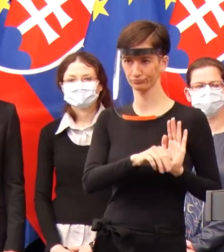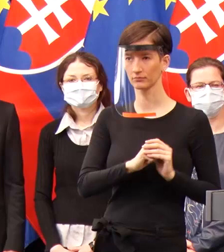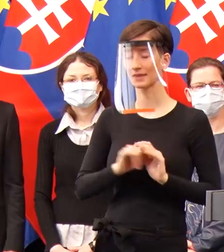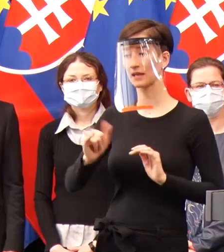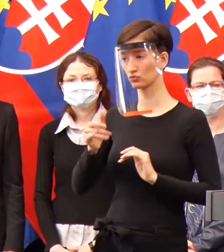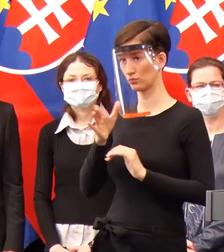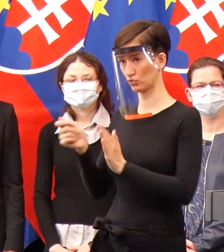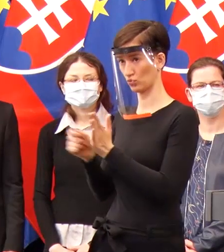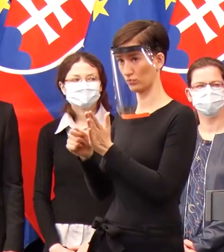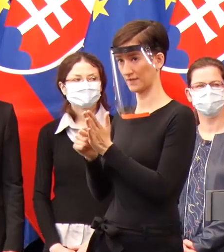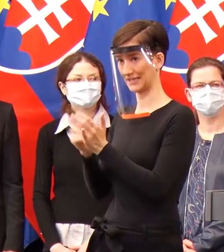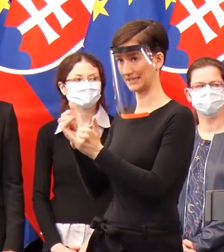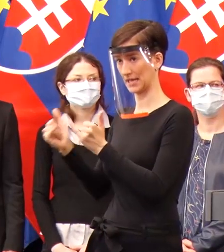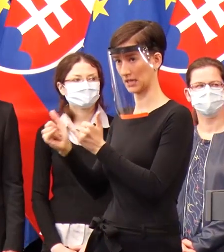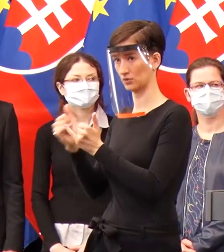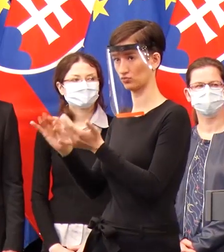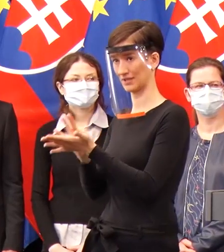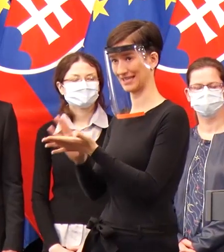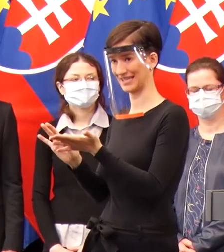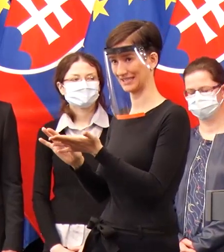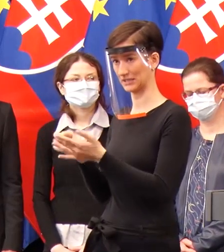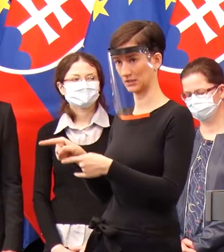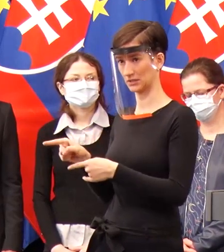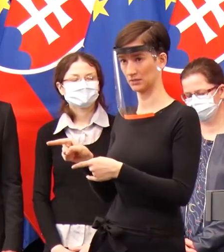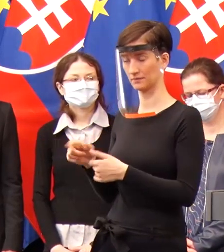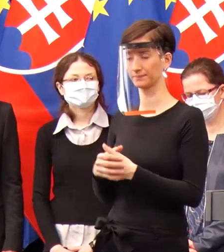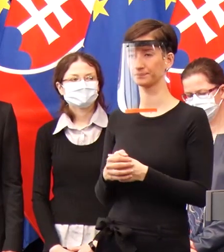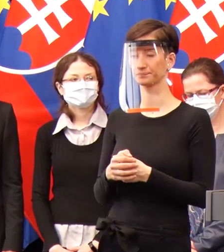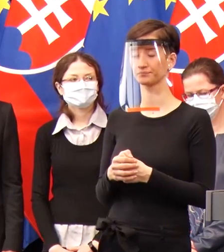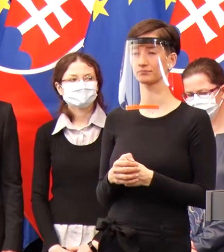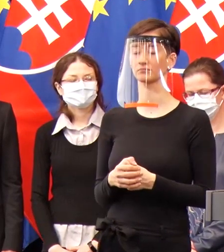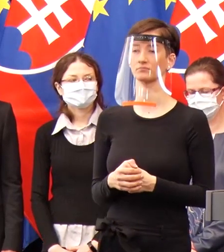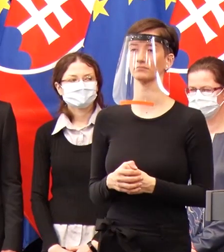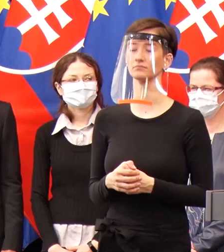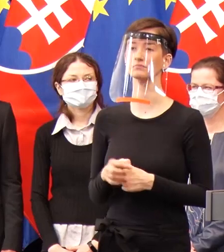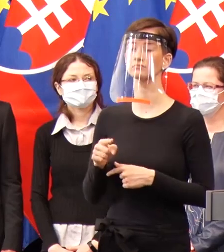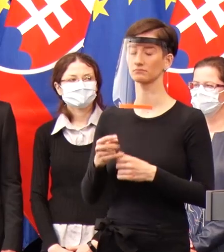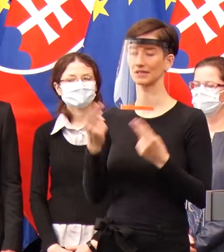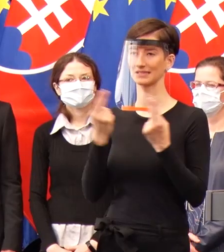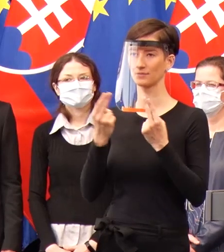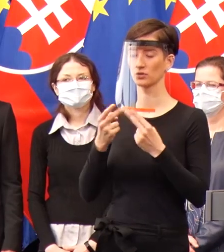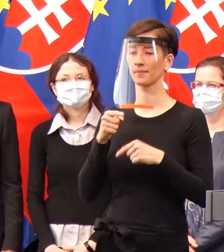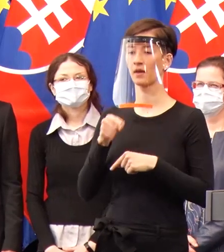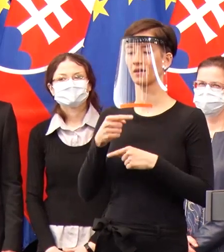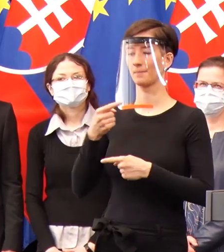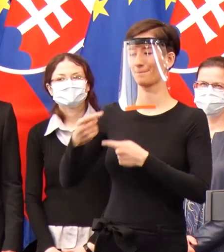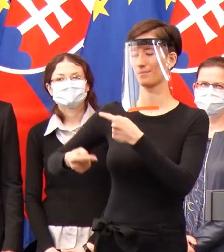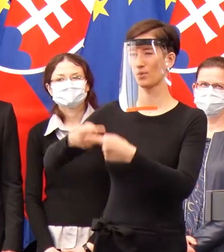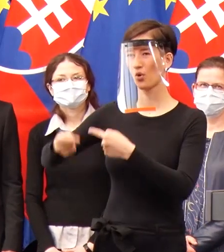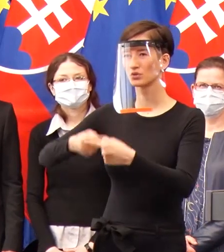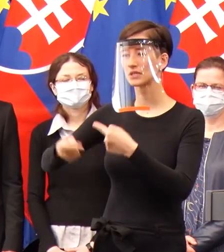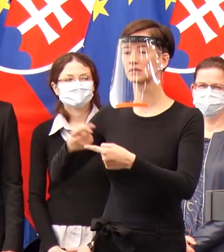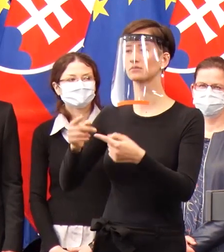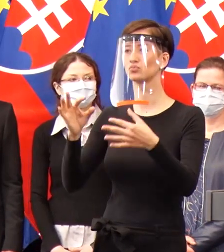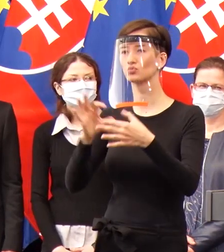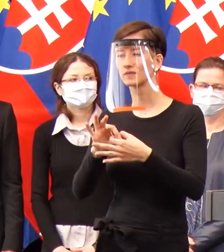Samozrejme, ten proces získavania jednotlivých komponent beží paralelne, lebo